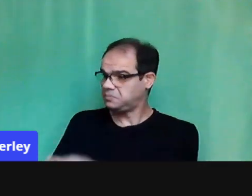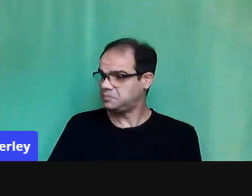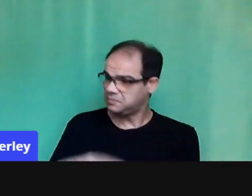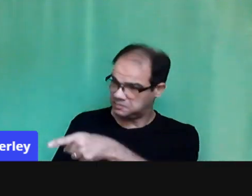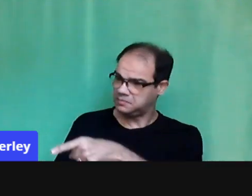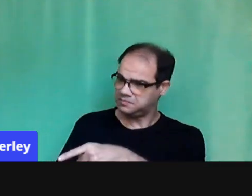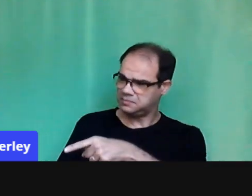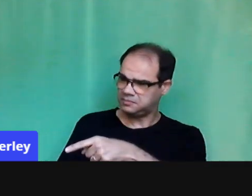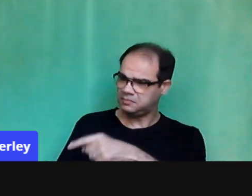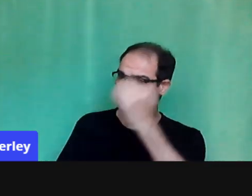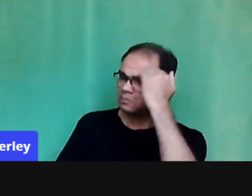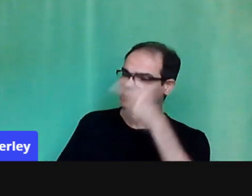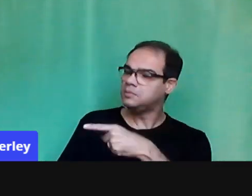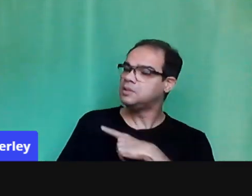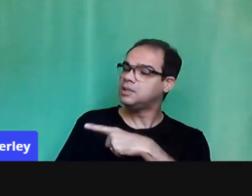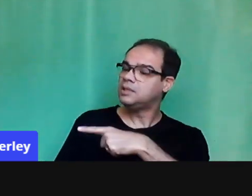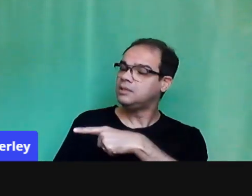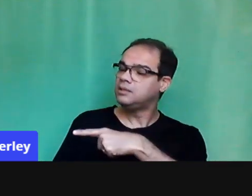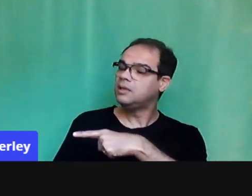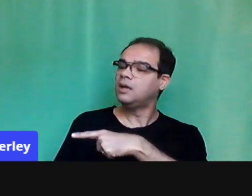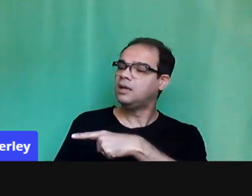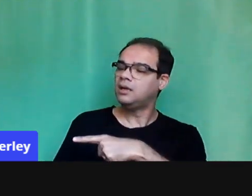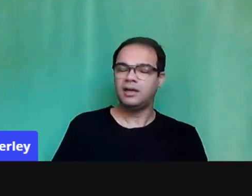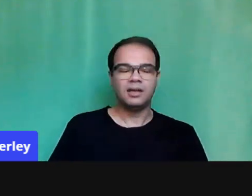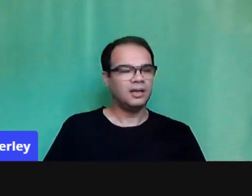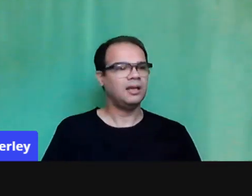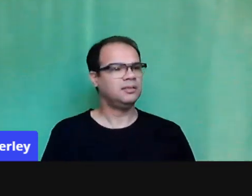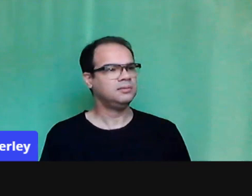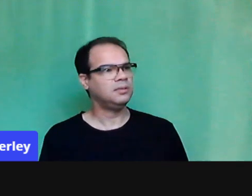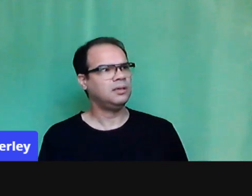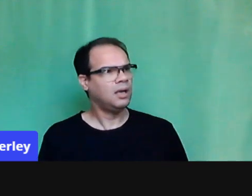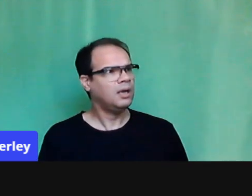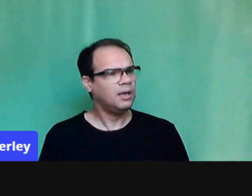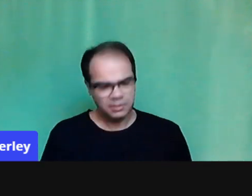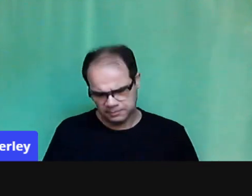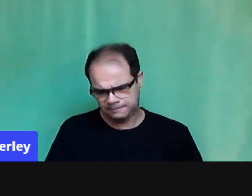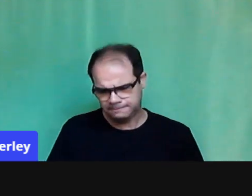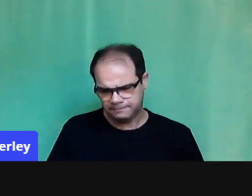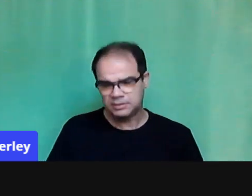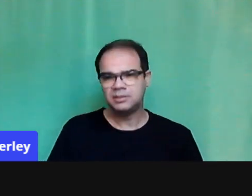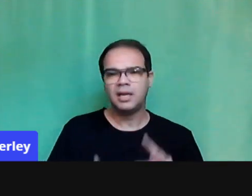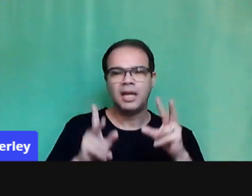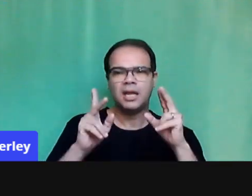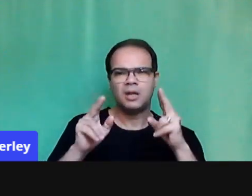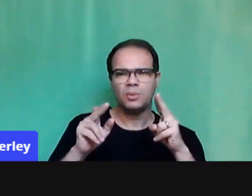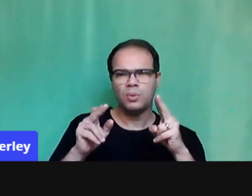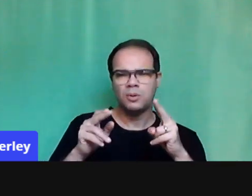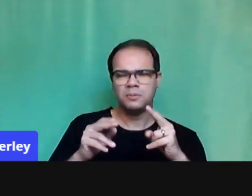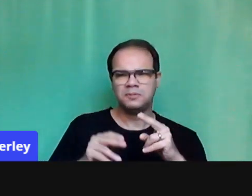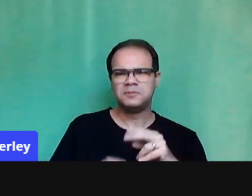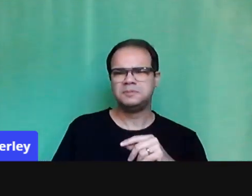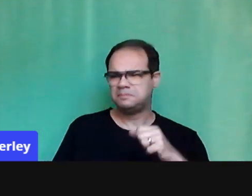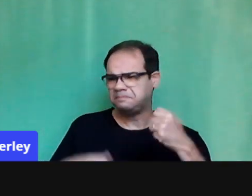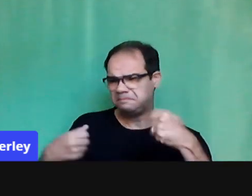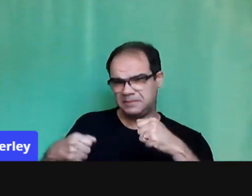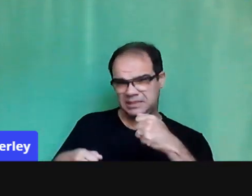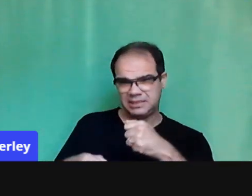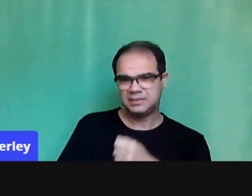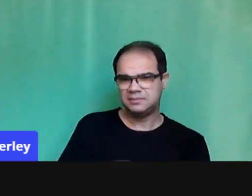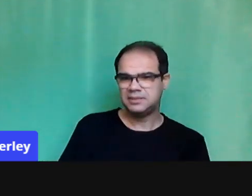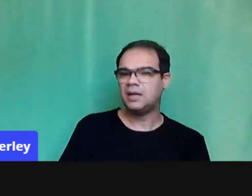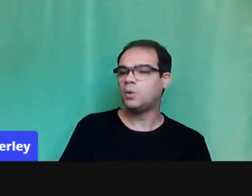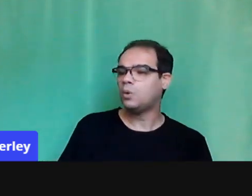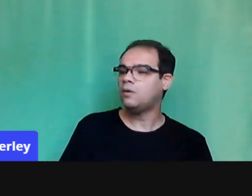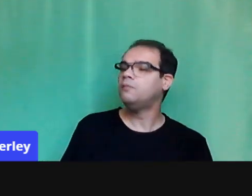aprendizagem que ele está tendo? Então, o aluno, ele precisa ser desafiado a realizar ações que ele ainda não tem total controle,